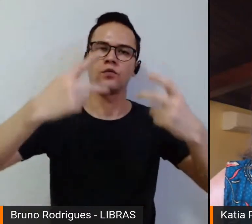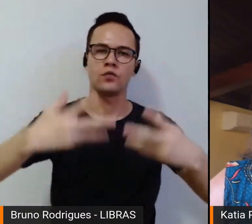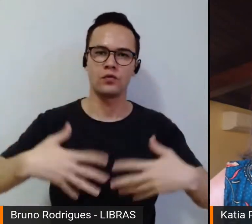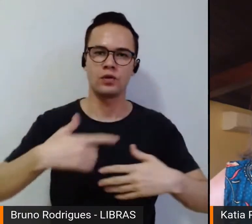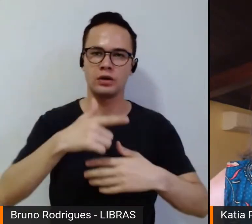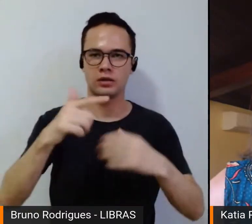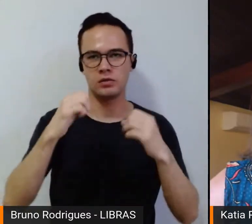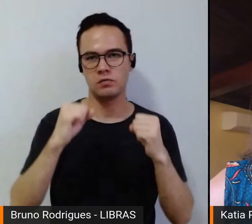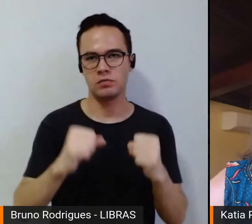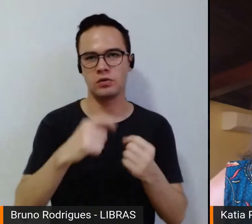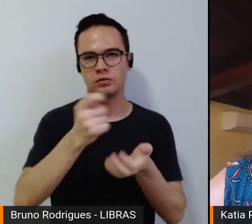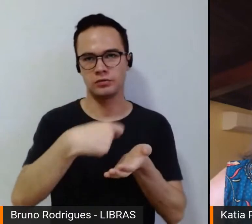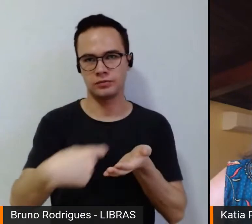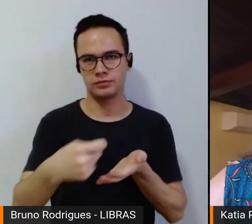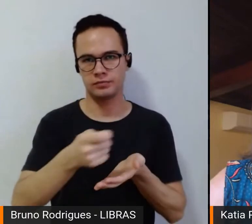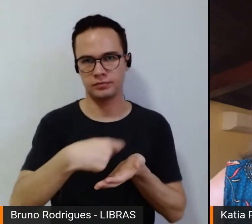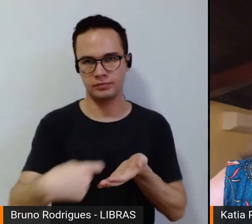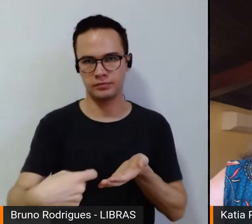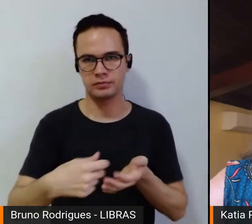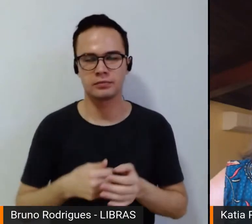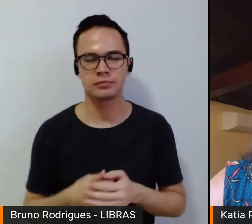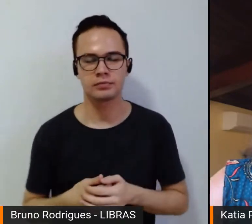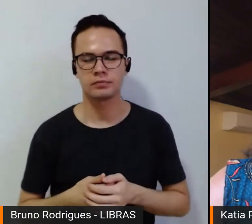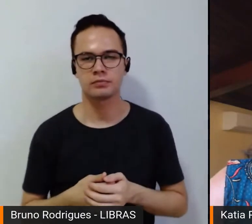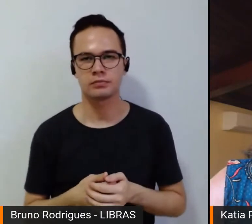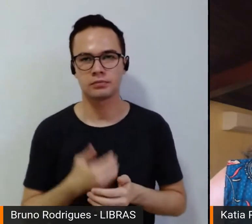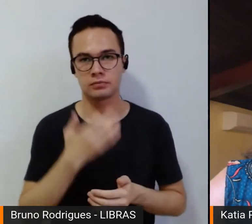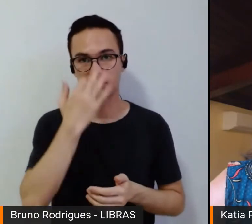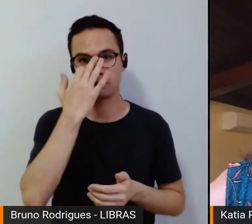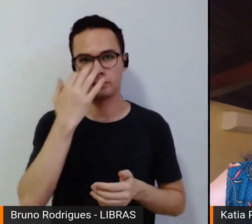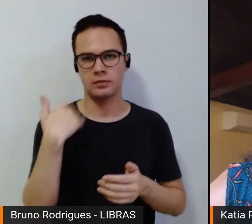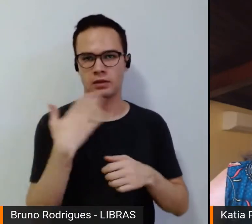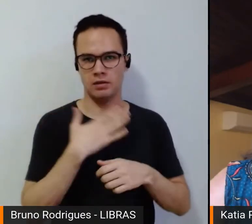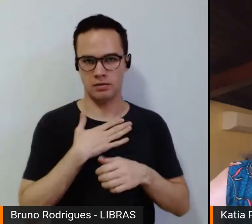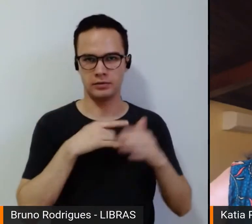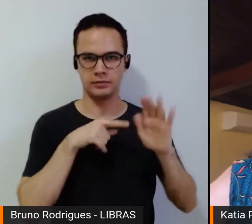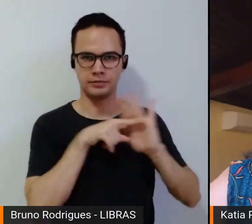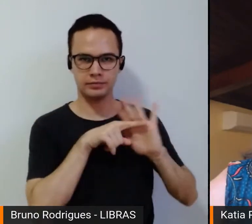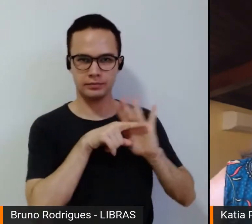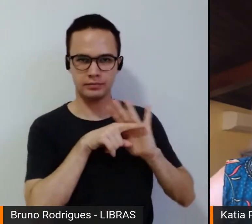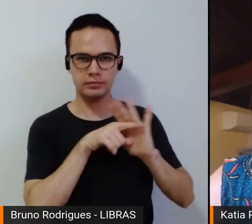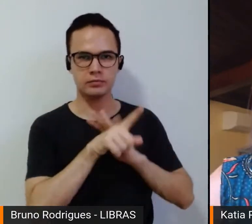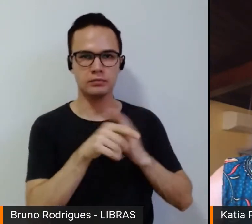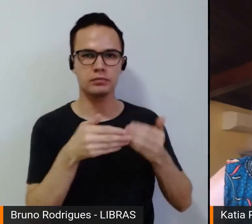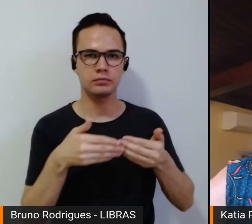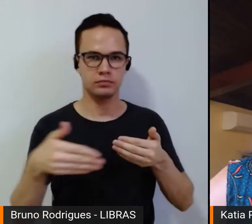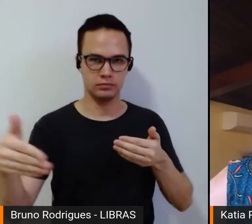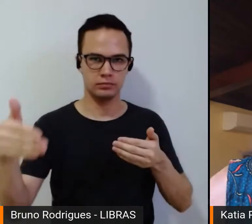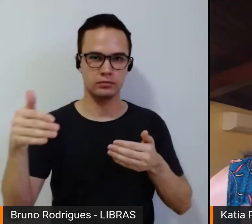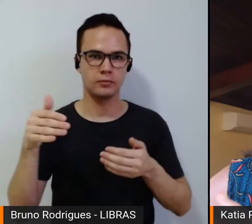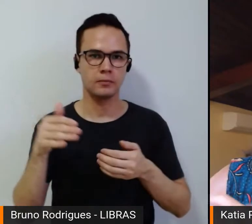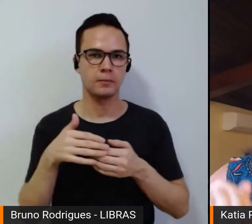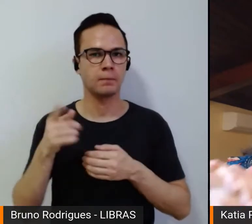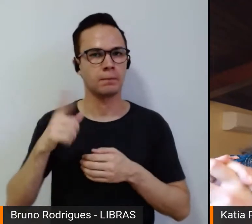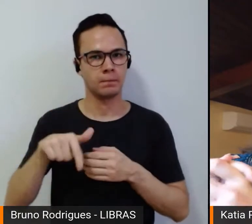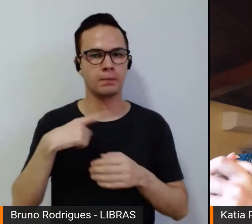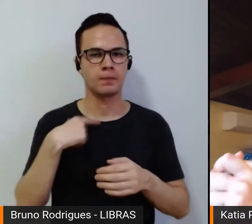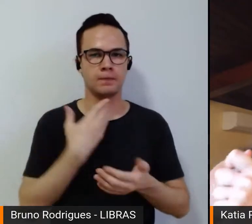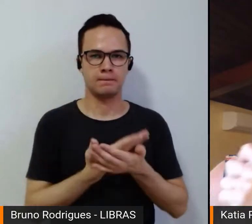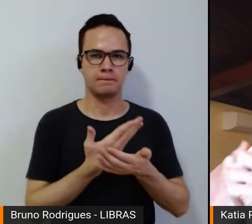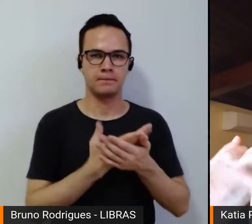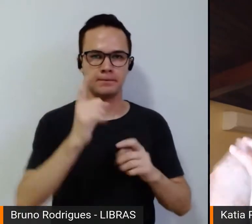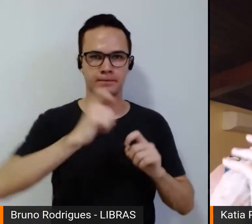poder de escrever a história. A minha pesquisa também começa ainda no meu doutorado,